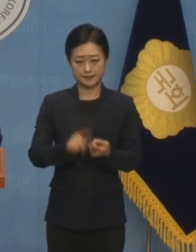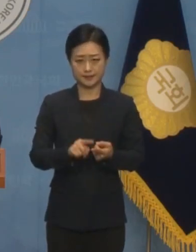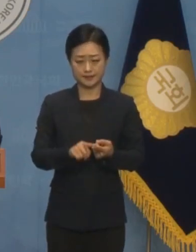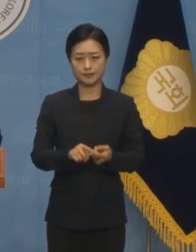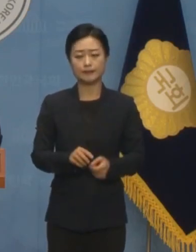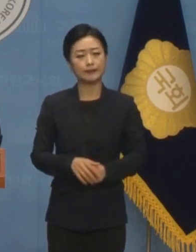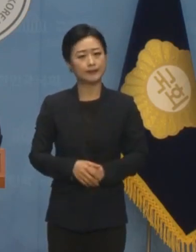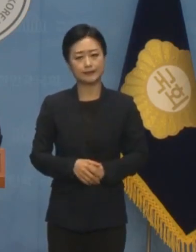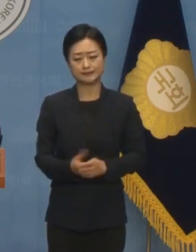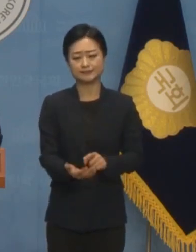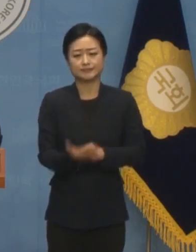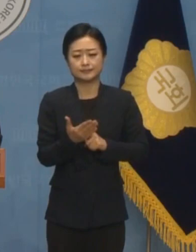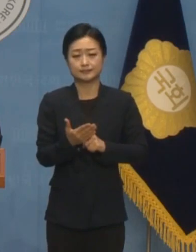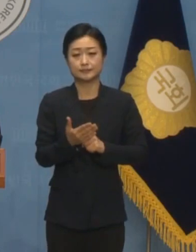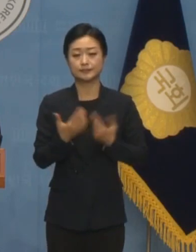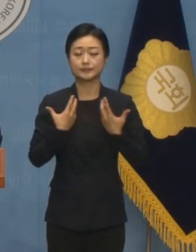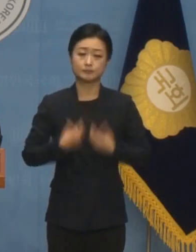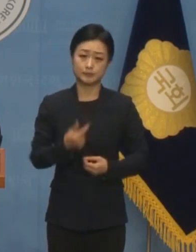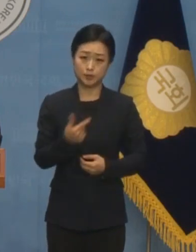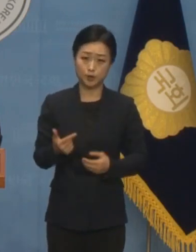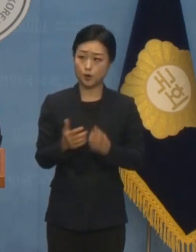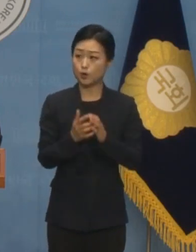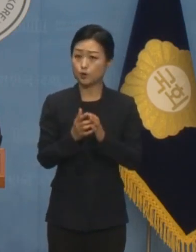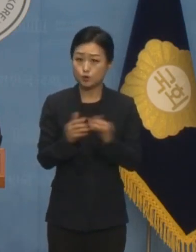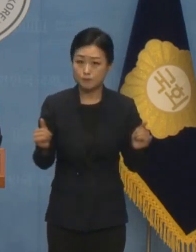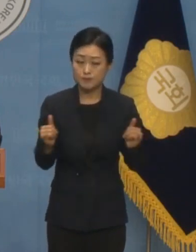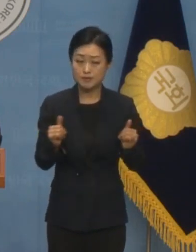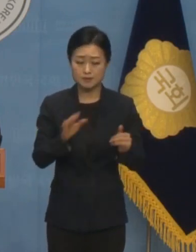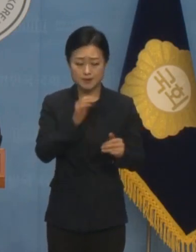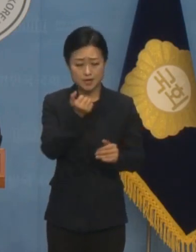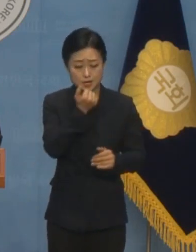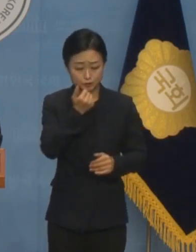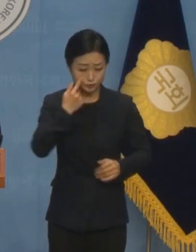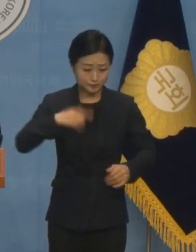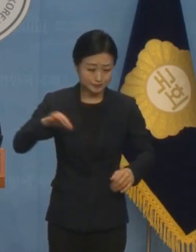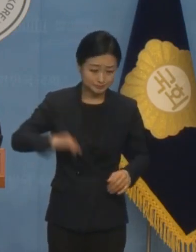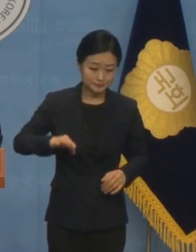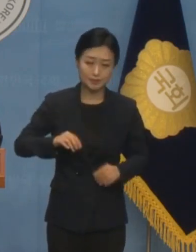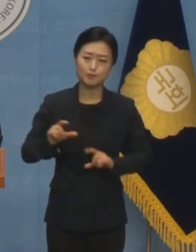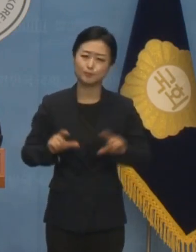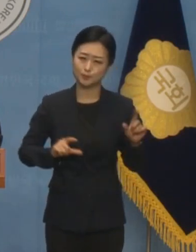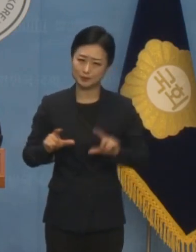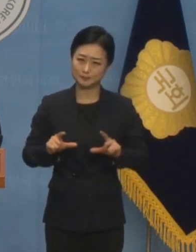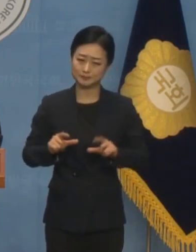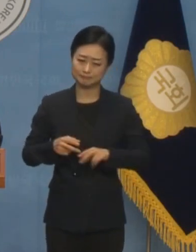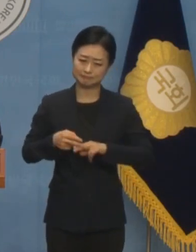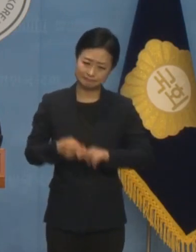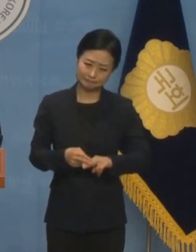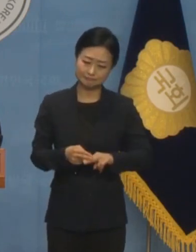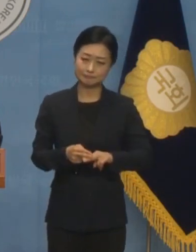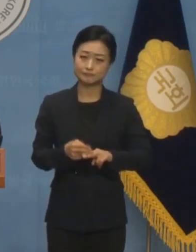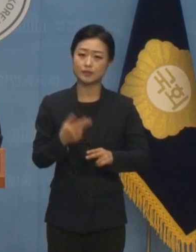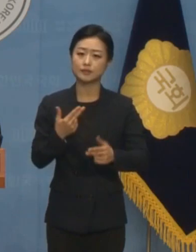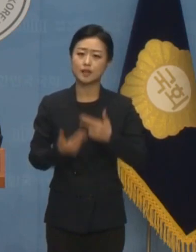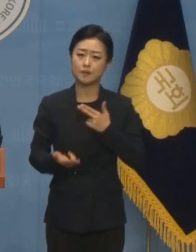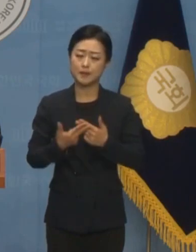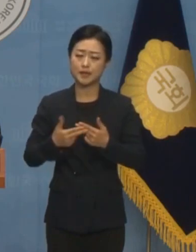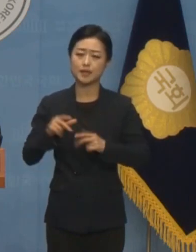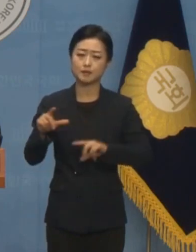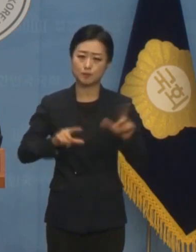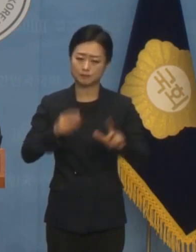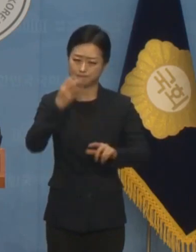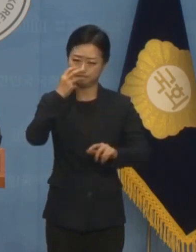것이고 축구팬들과 국민들을 우습게 보는 지극히 독단적이고 오만한